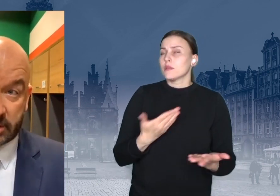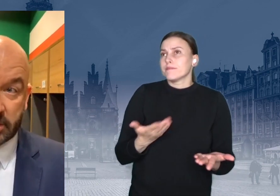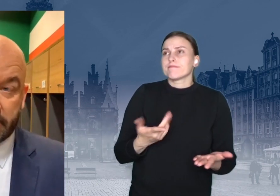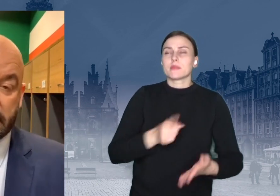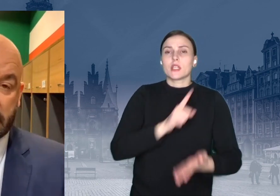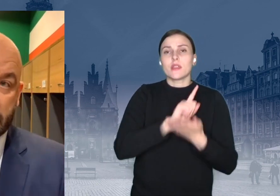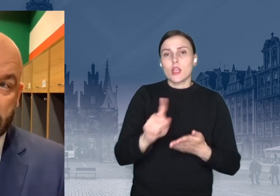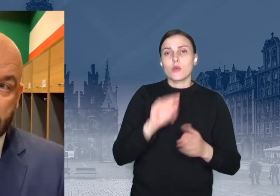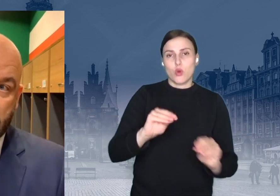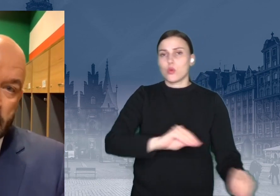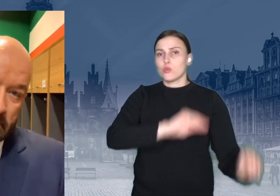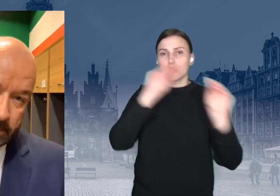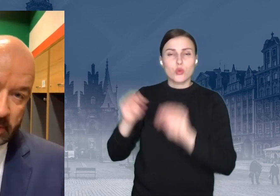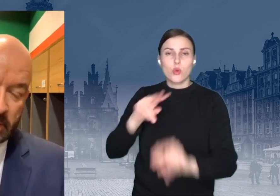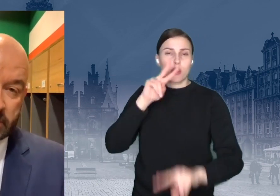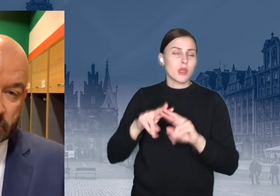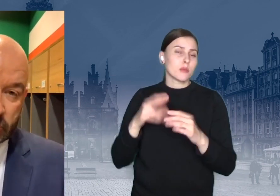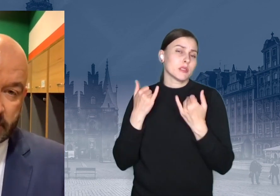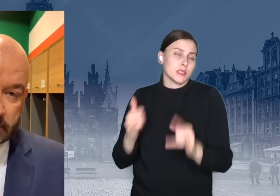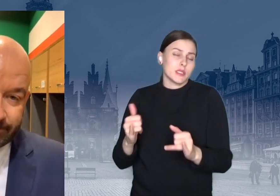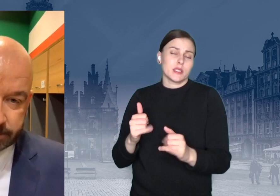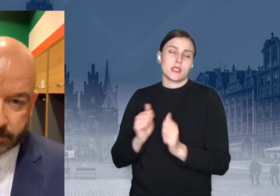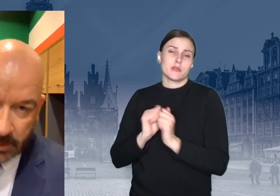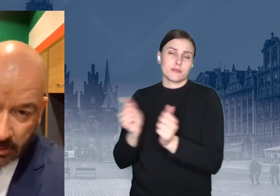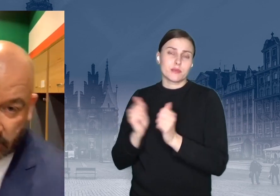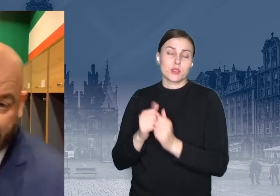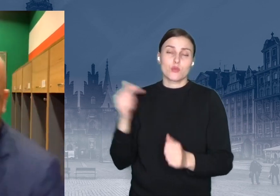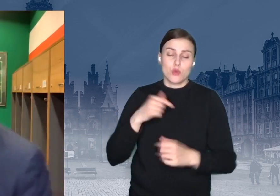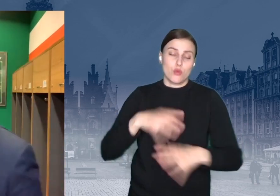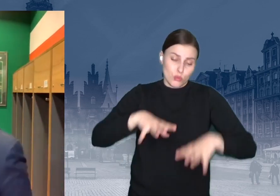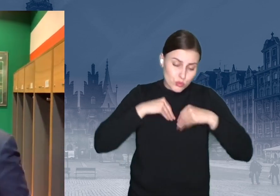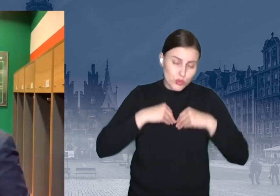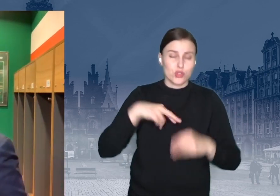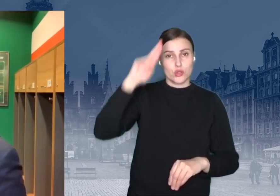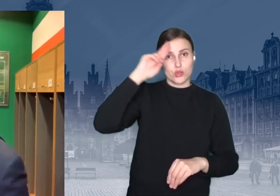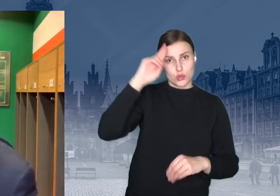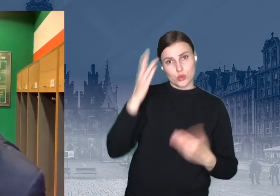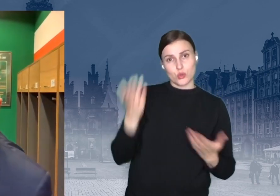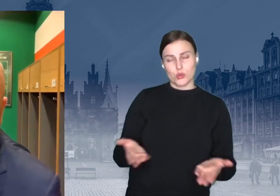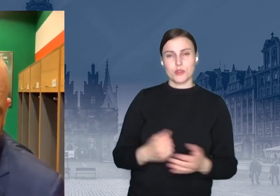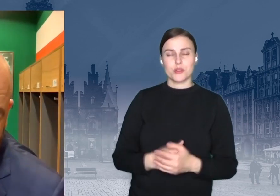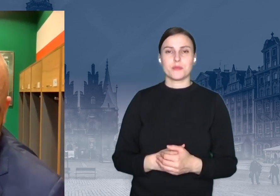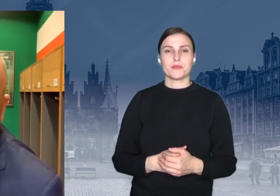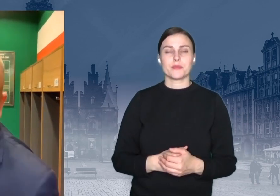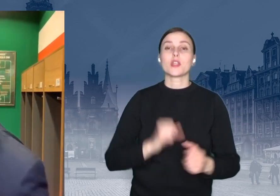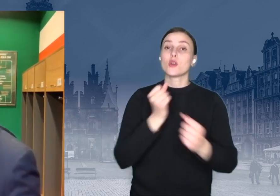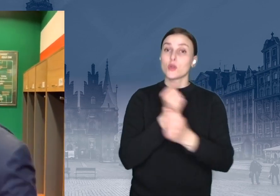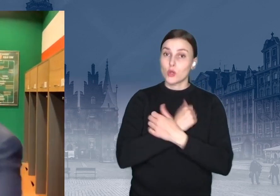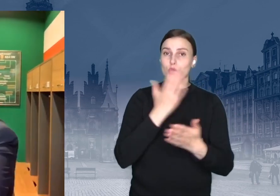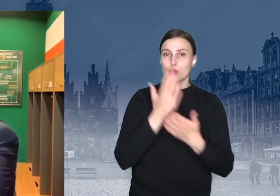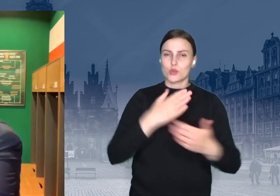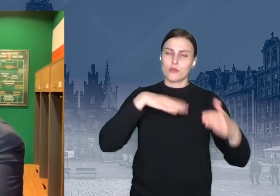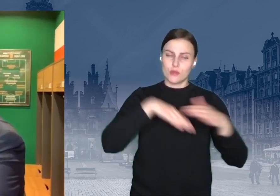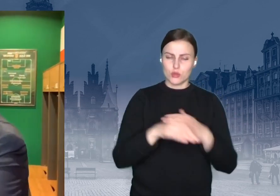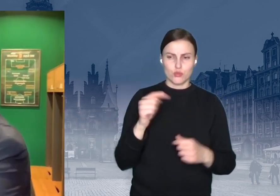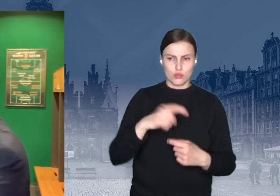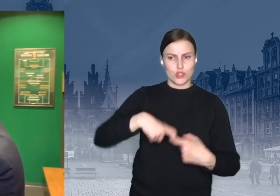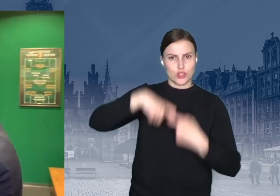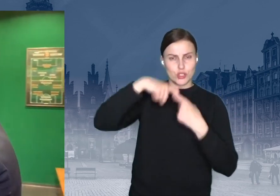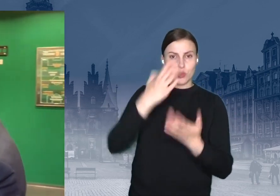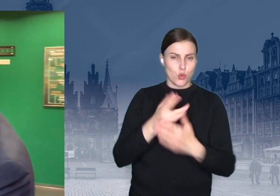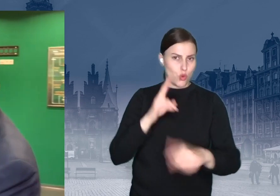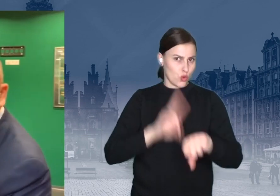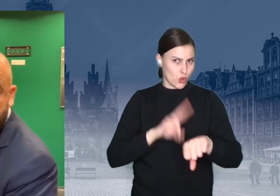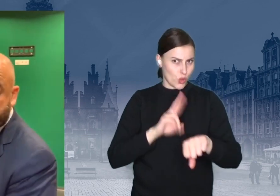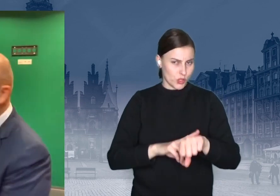trzeba to przyjąć, zrozumieć. Kochani, no to co? Musimy chyba wychodzić z szatni, bo jest godzina, myślę, no tak, jest